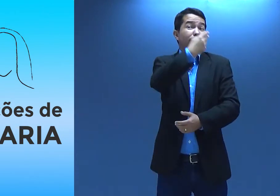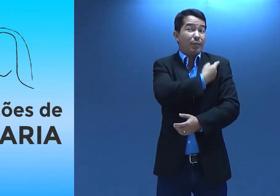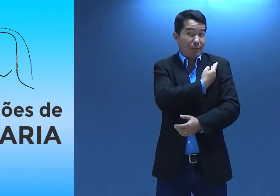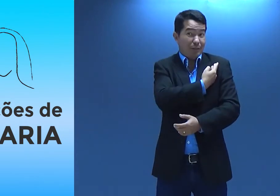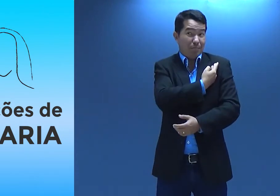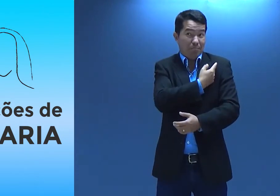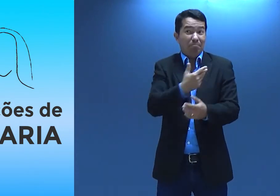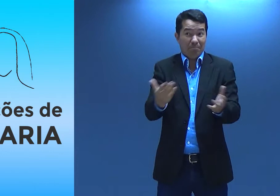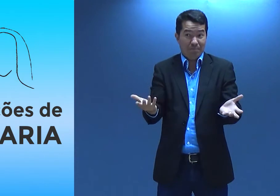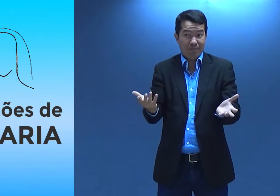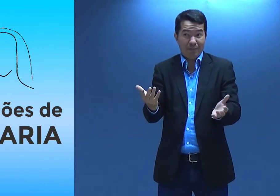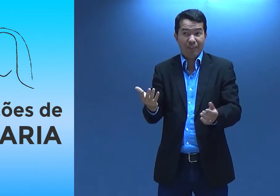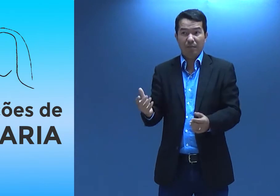Então, lições de Maria,